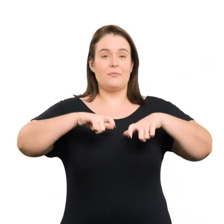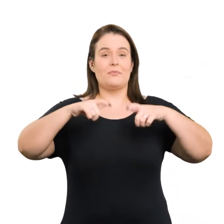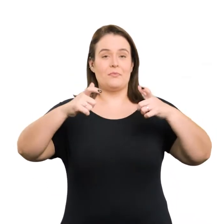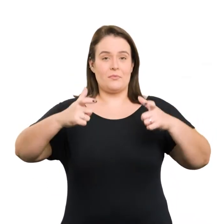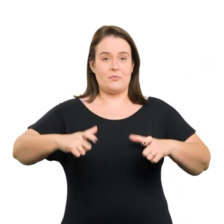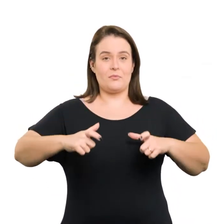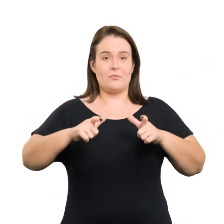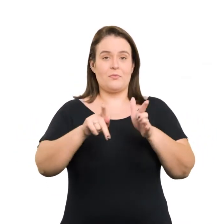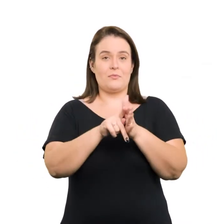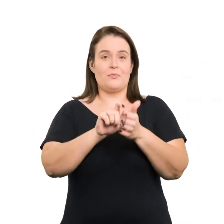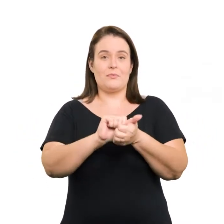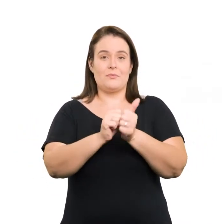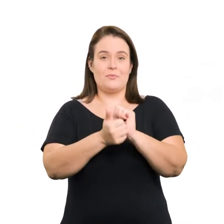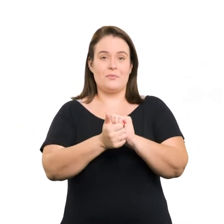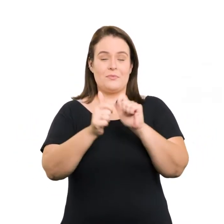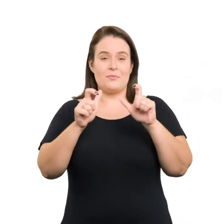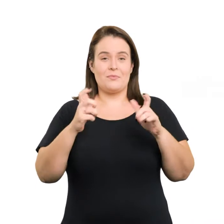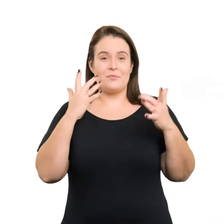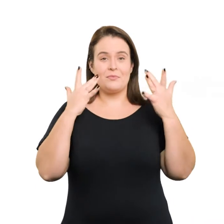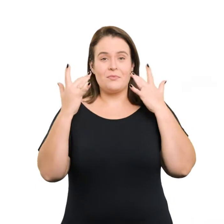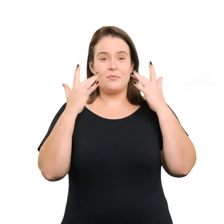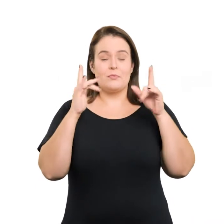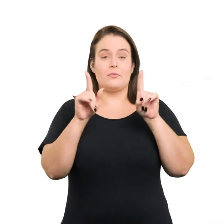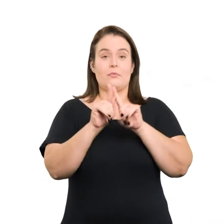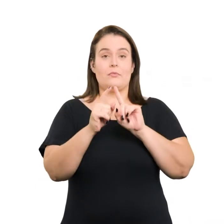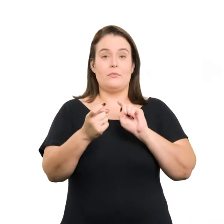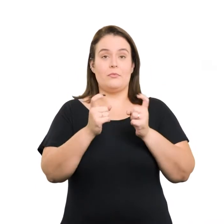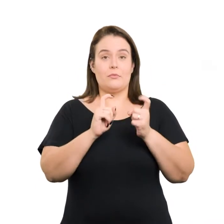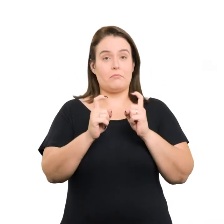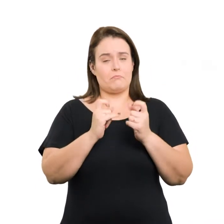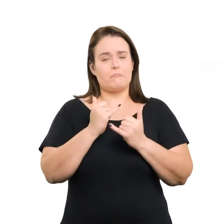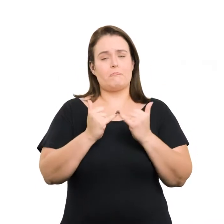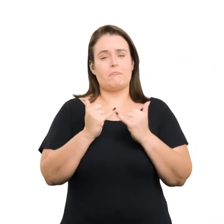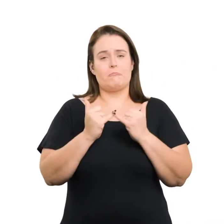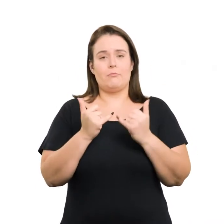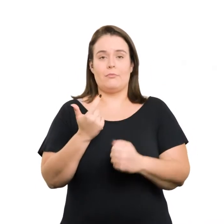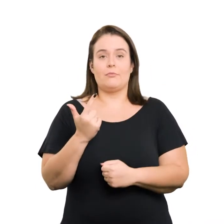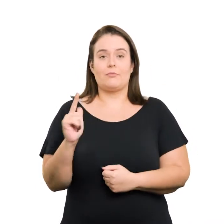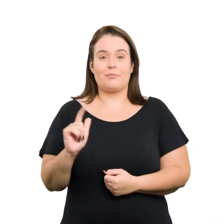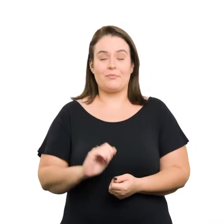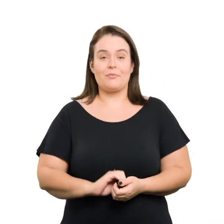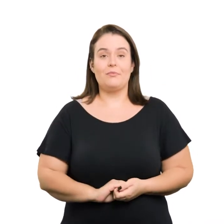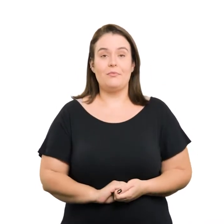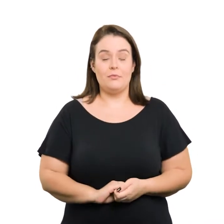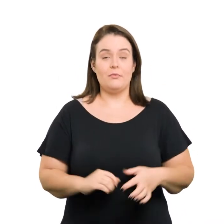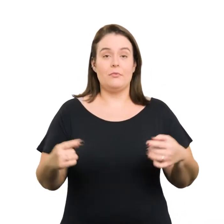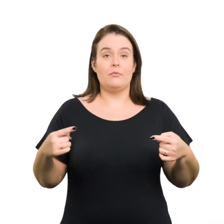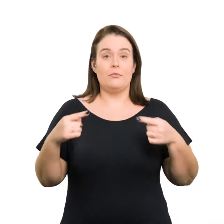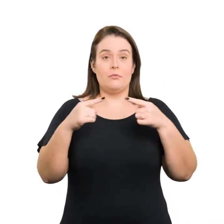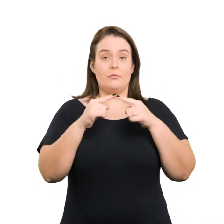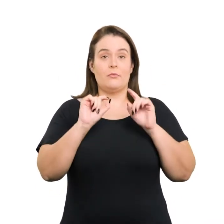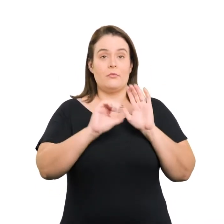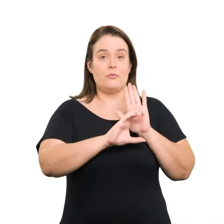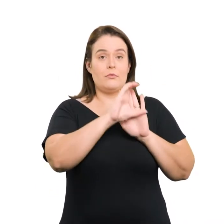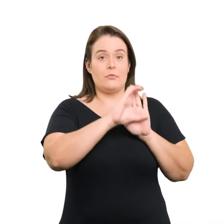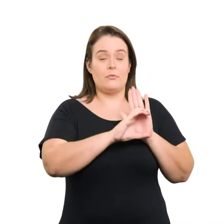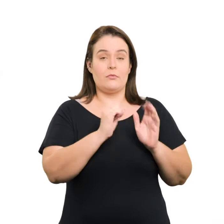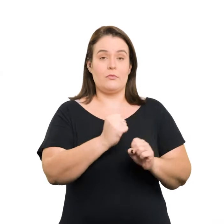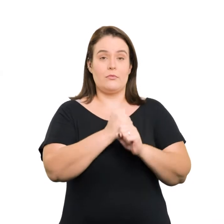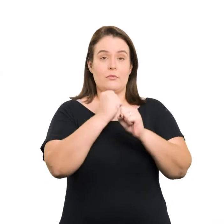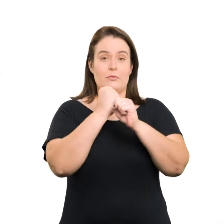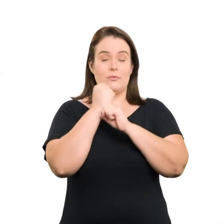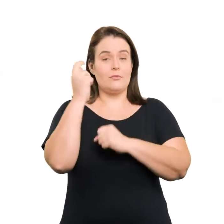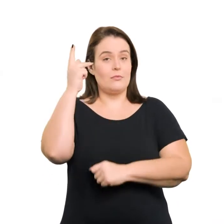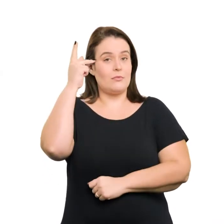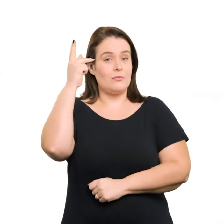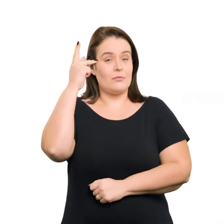esporte, locais de espetáculos e de conferências e similares De acordo com o Código de Obras de São Paulo,